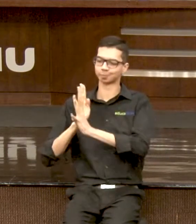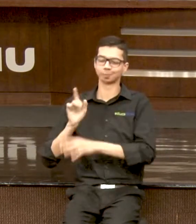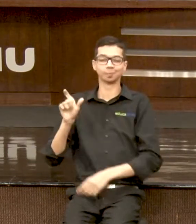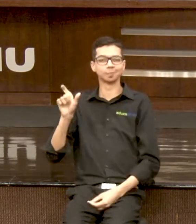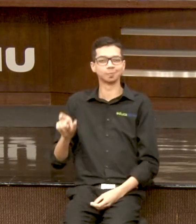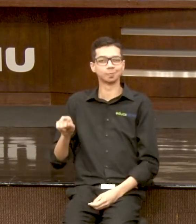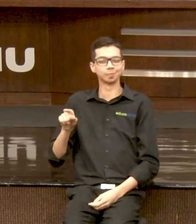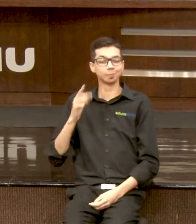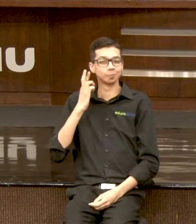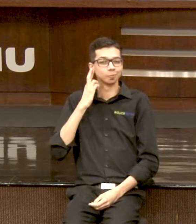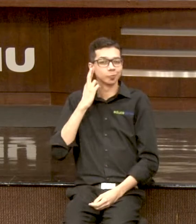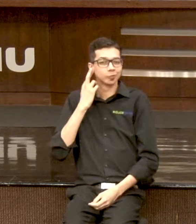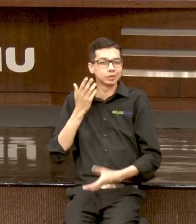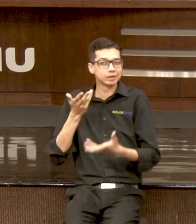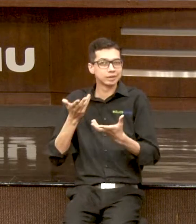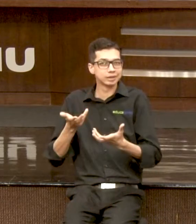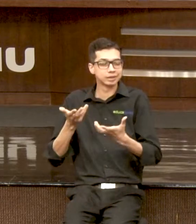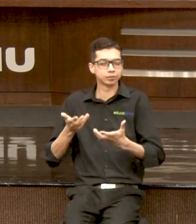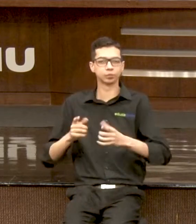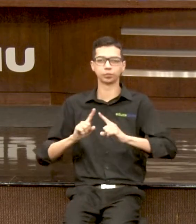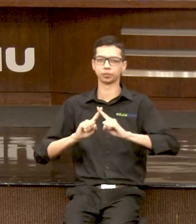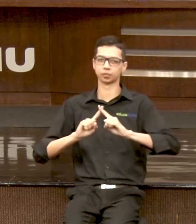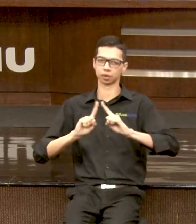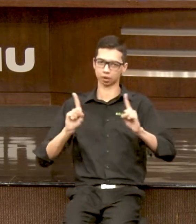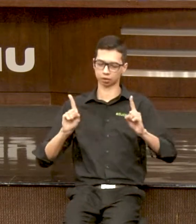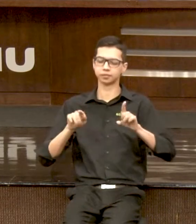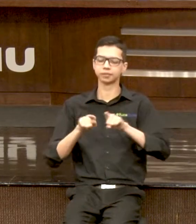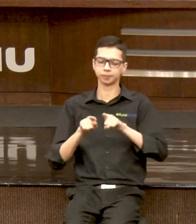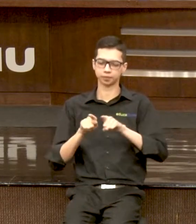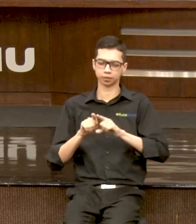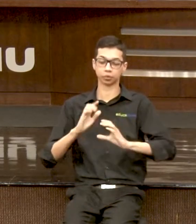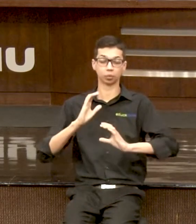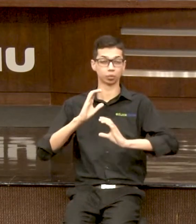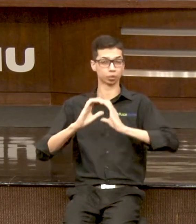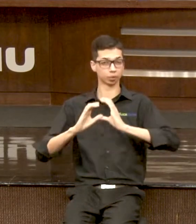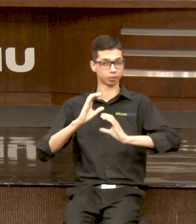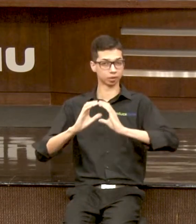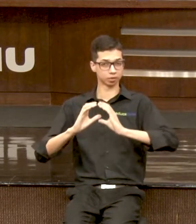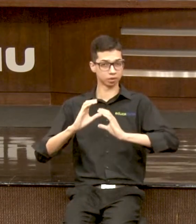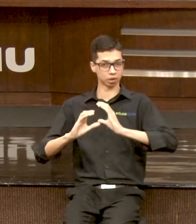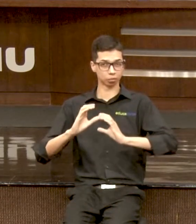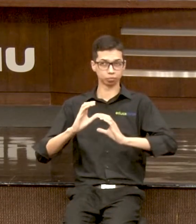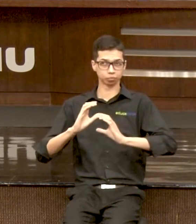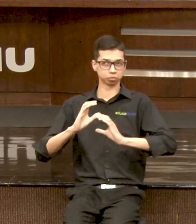Mas que vai interferir mais nisso. Mas a comunicação não vai estar interferindo.